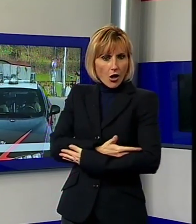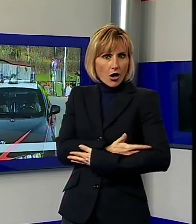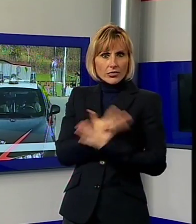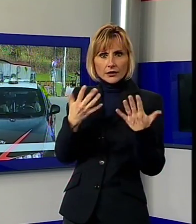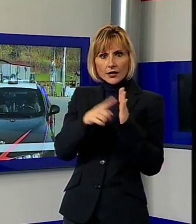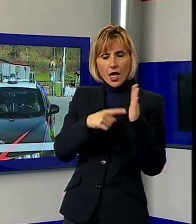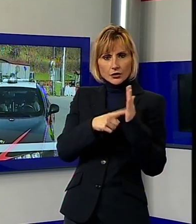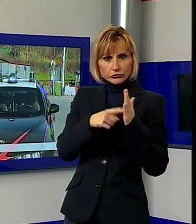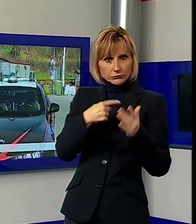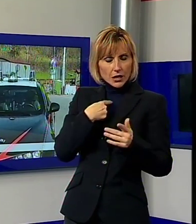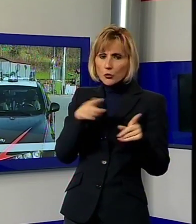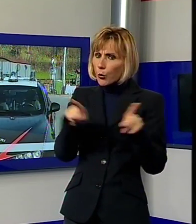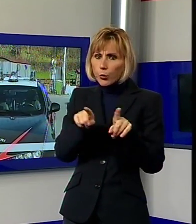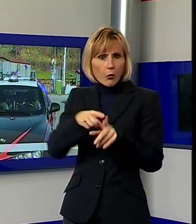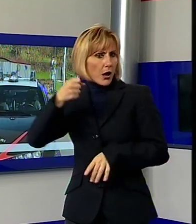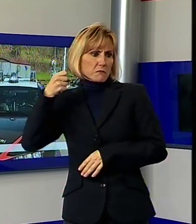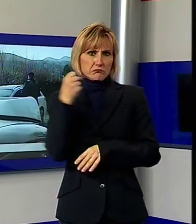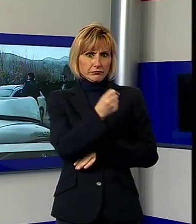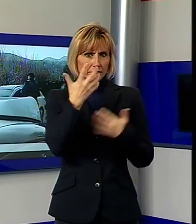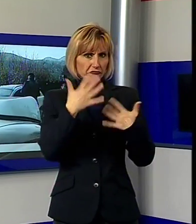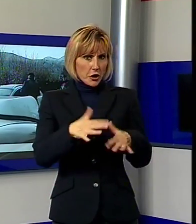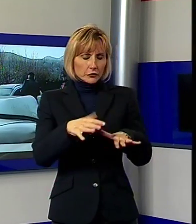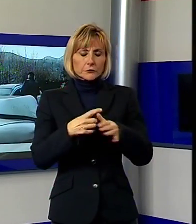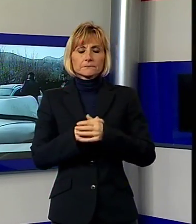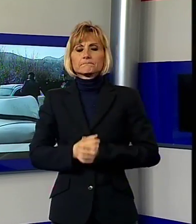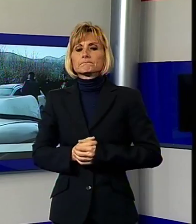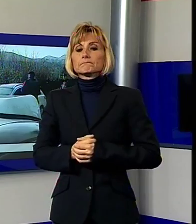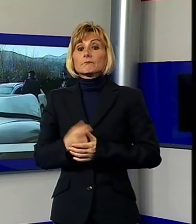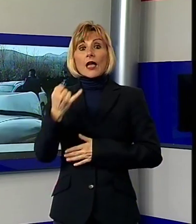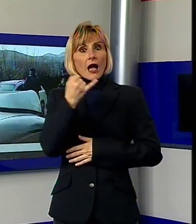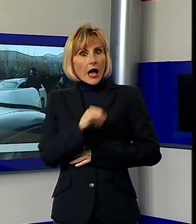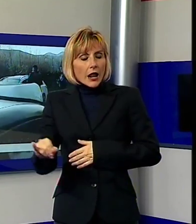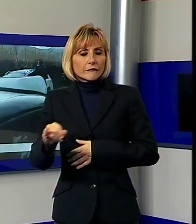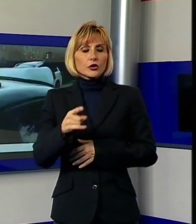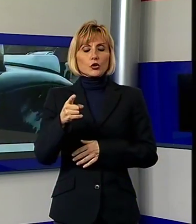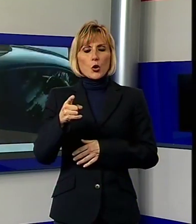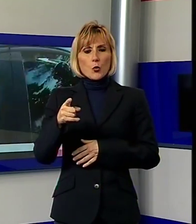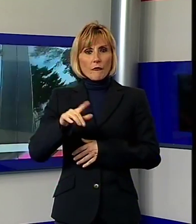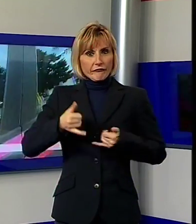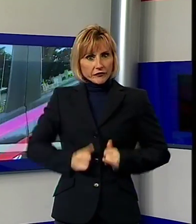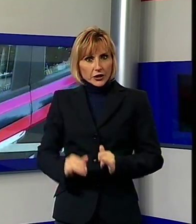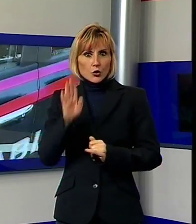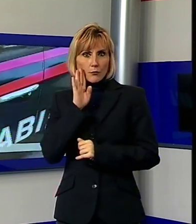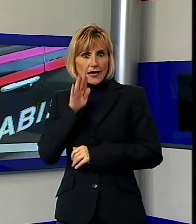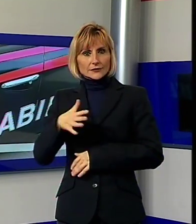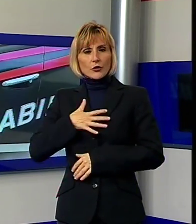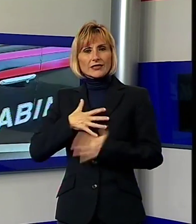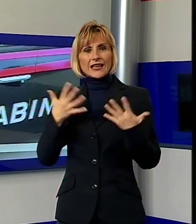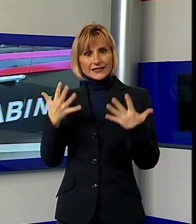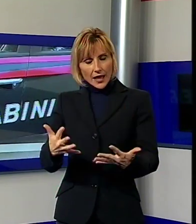avesse in braccio il figlio di 10 mesi. Infine aveva picchiato anche un altro figlio di 10 anni. A risolvere la situazione è